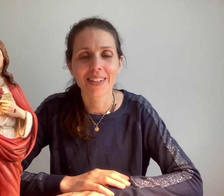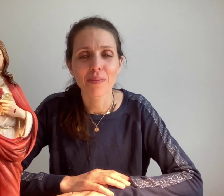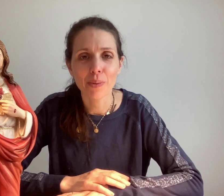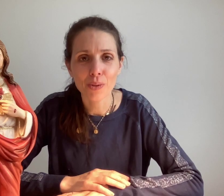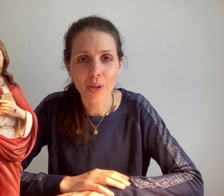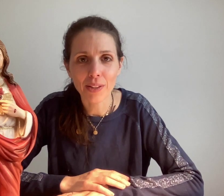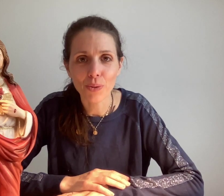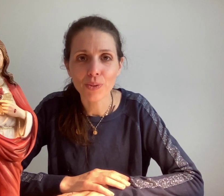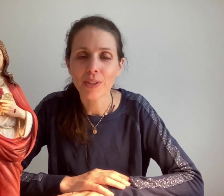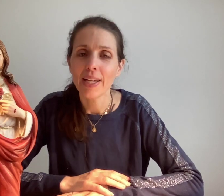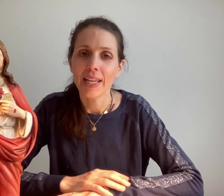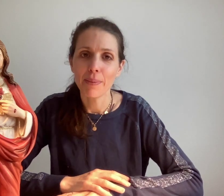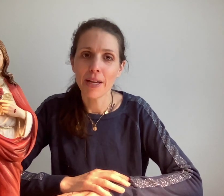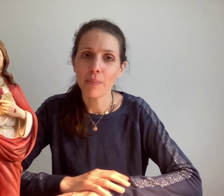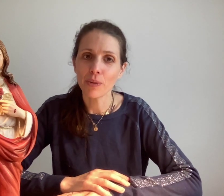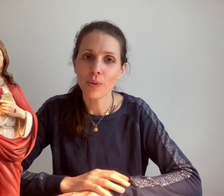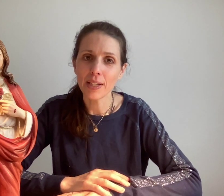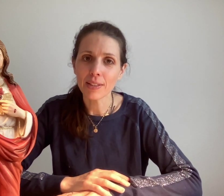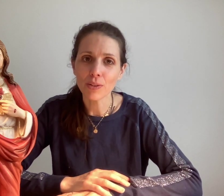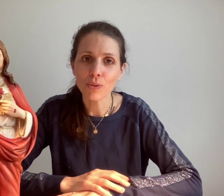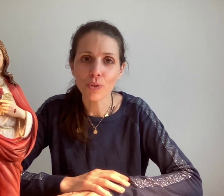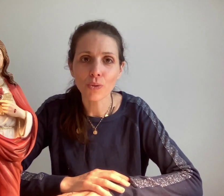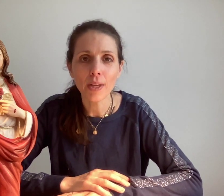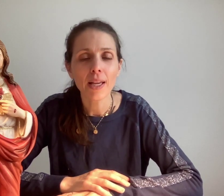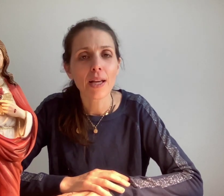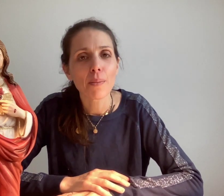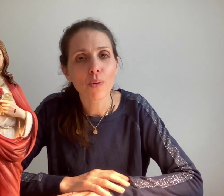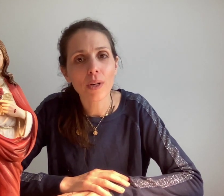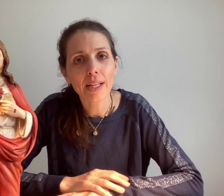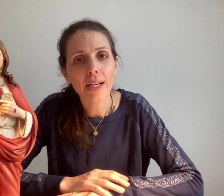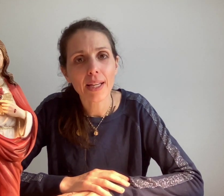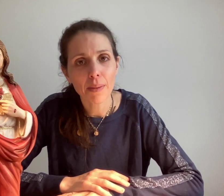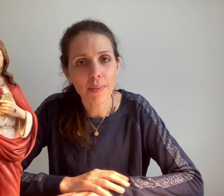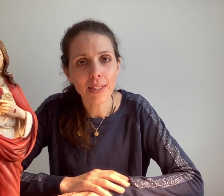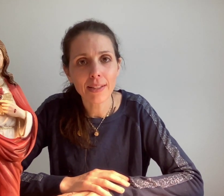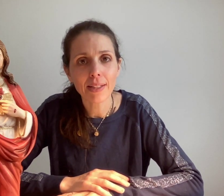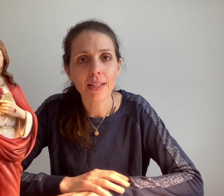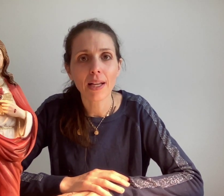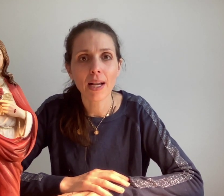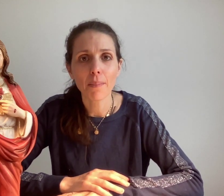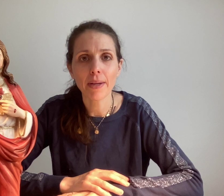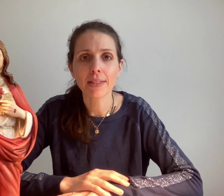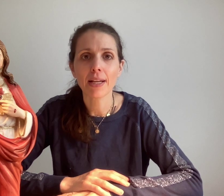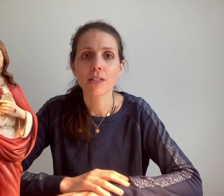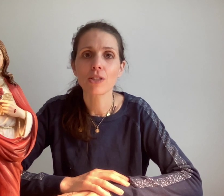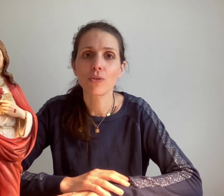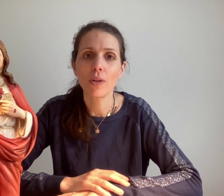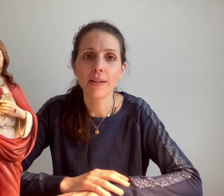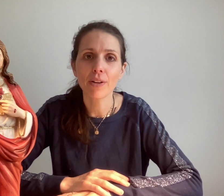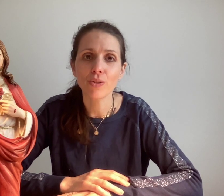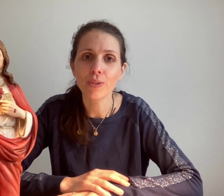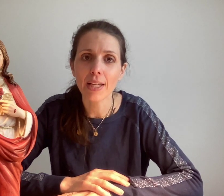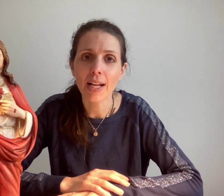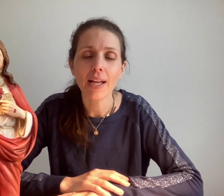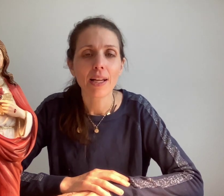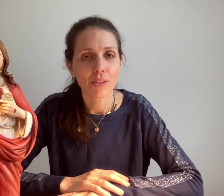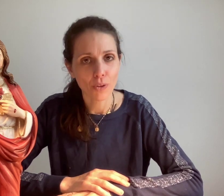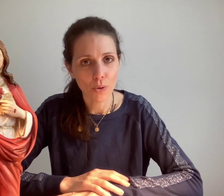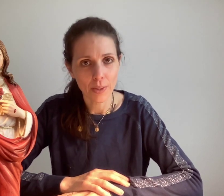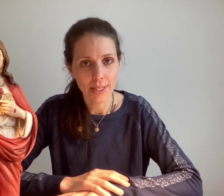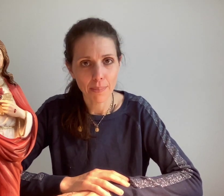Bonjour à tous, et bien prenons un instant aujourd'hui pour lire et méditer un passage du livre du ciel de Louisa